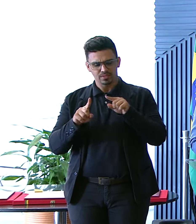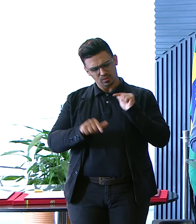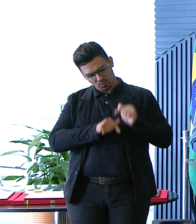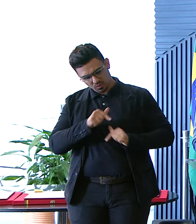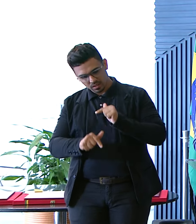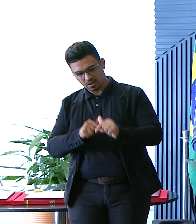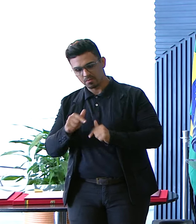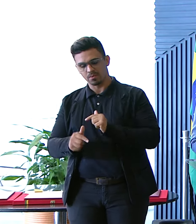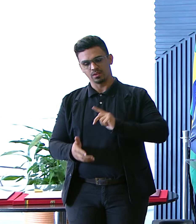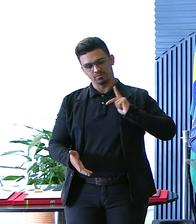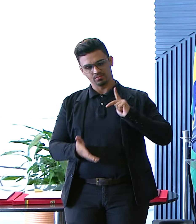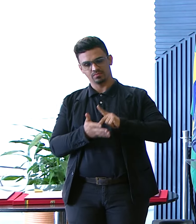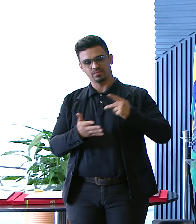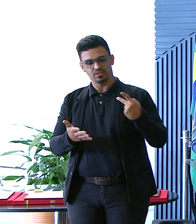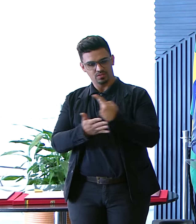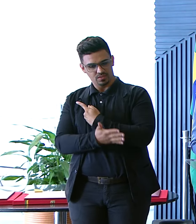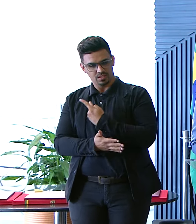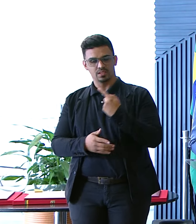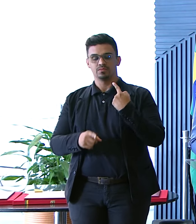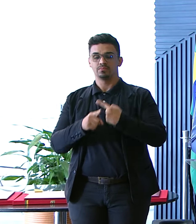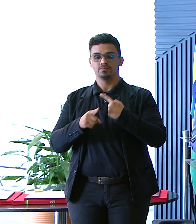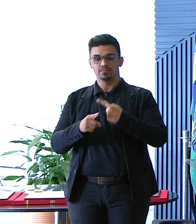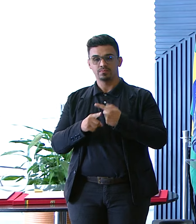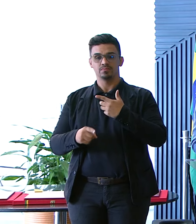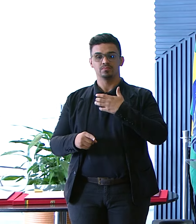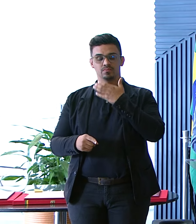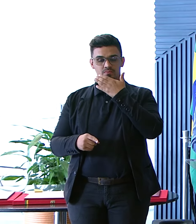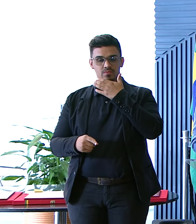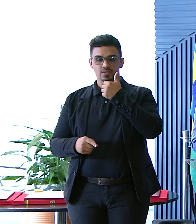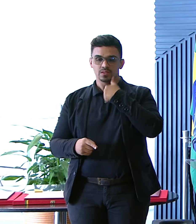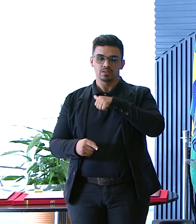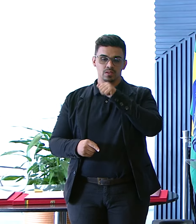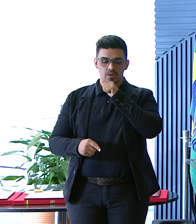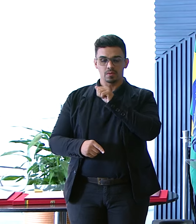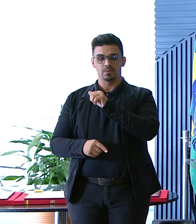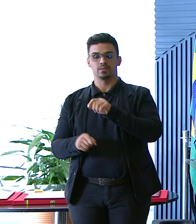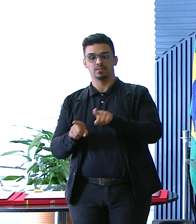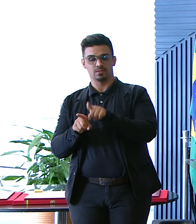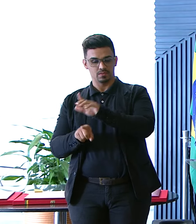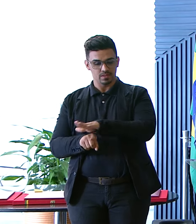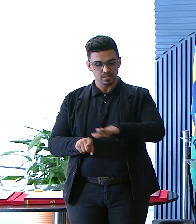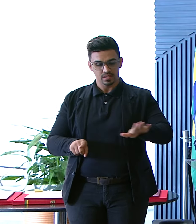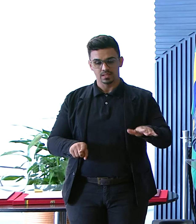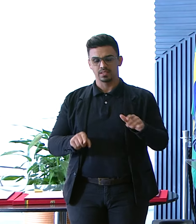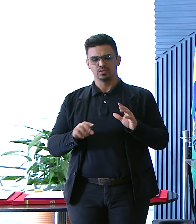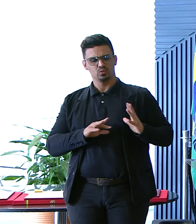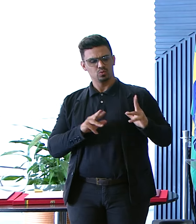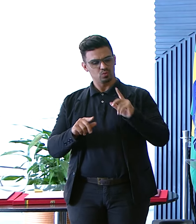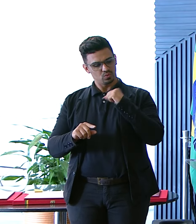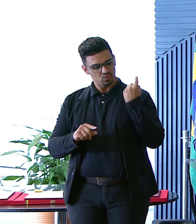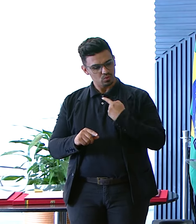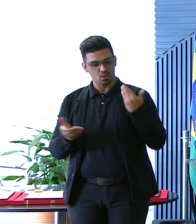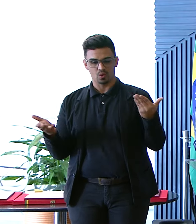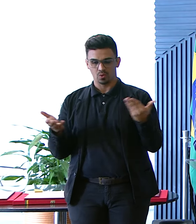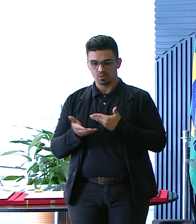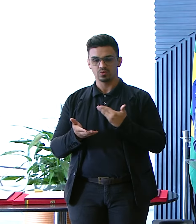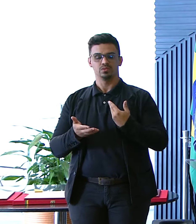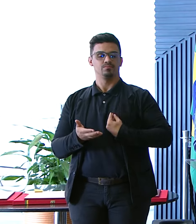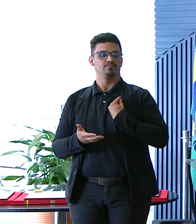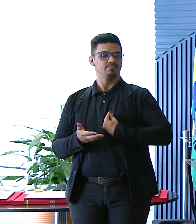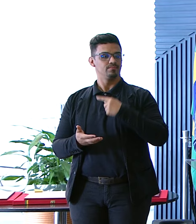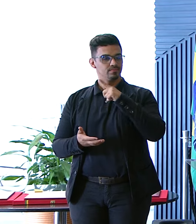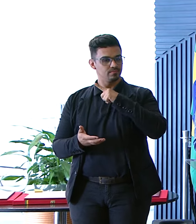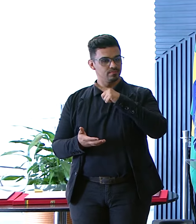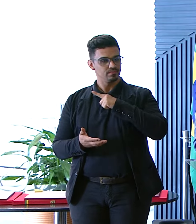O legado Dessa reforma Da maternidade Que proporcionou Que todos nós Hoje Estamos aqui Recebendo esse